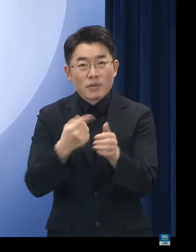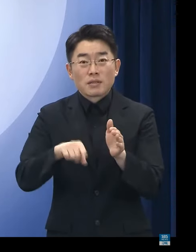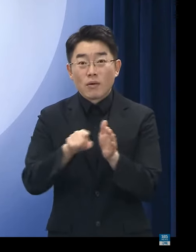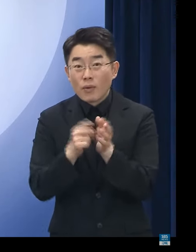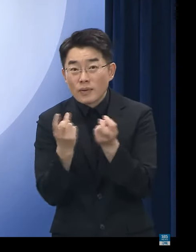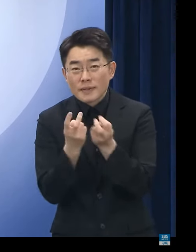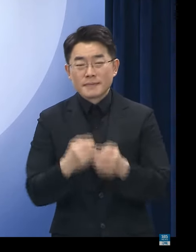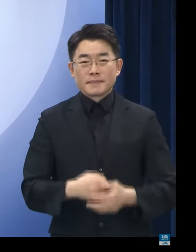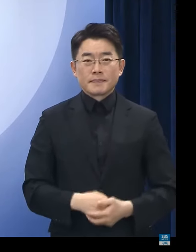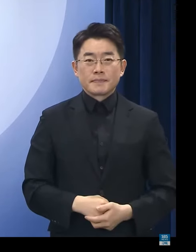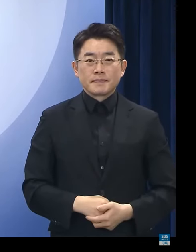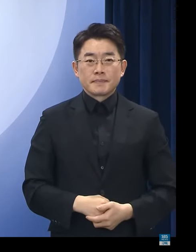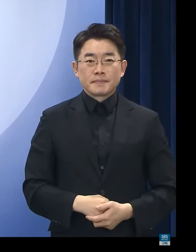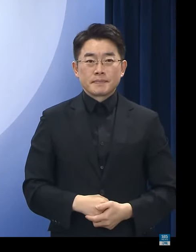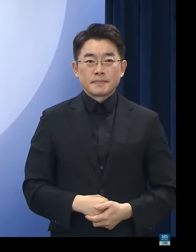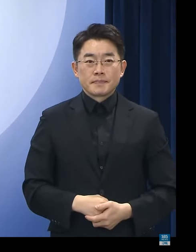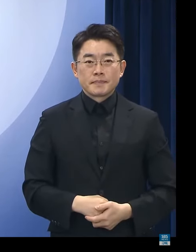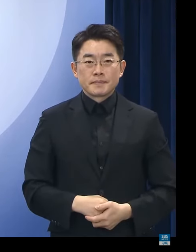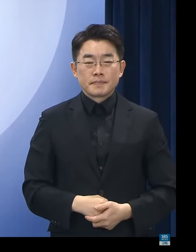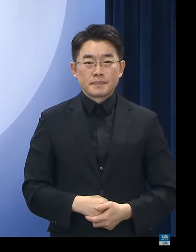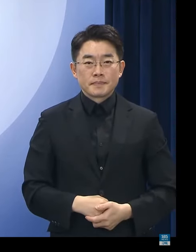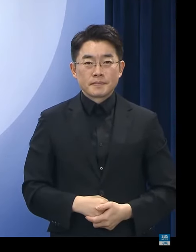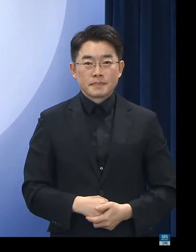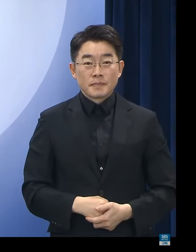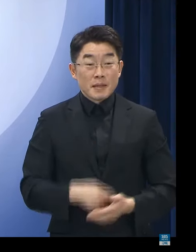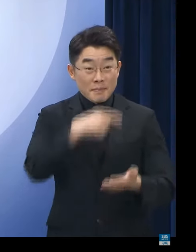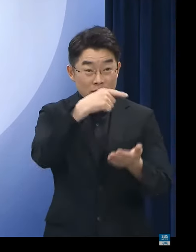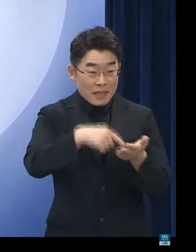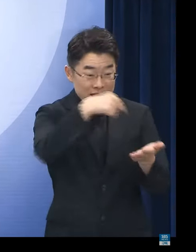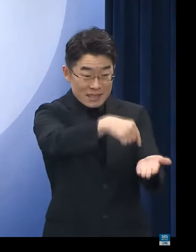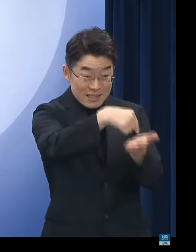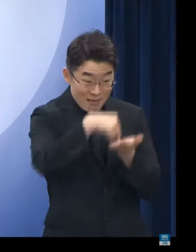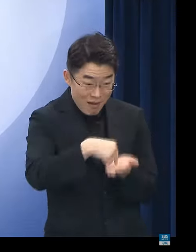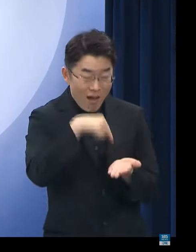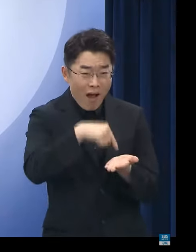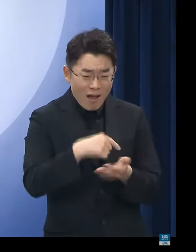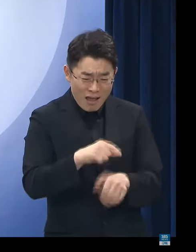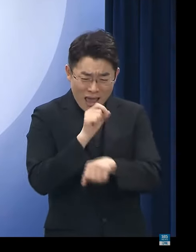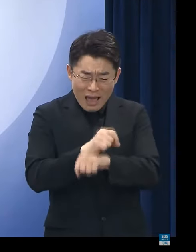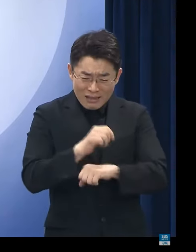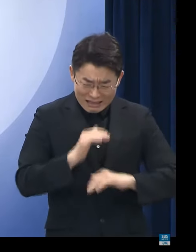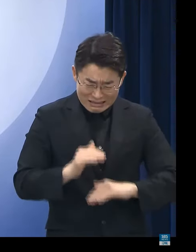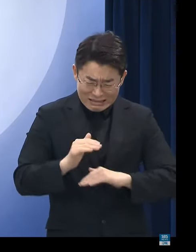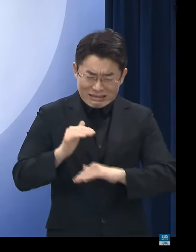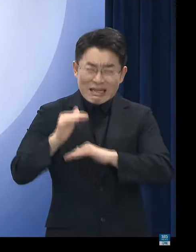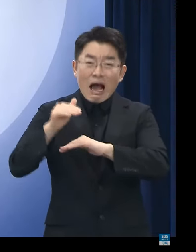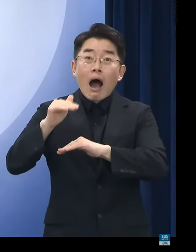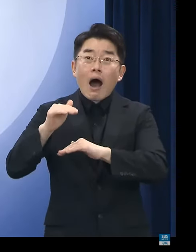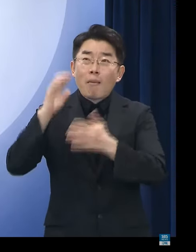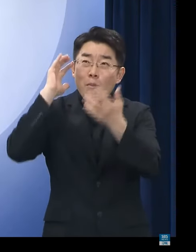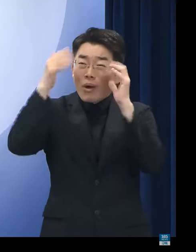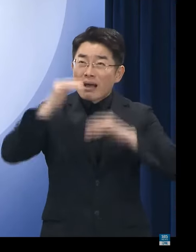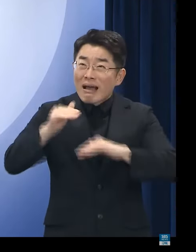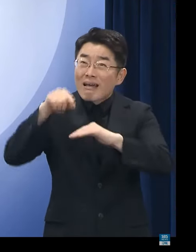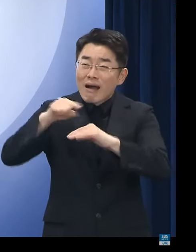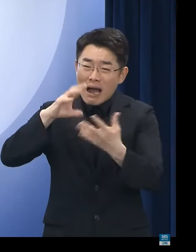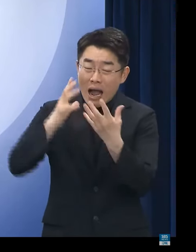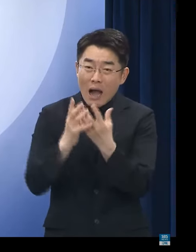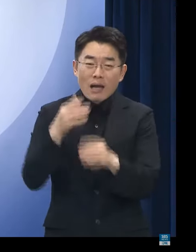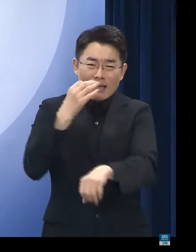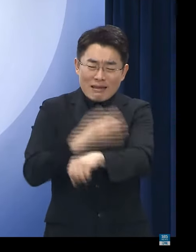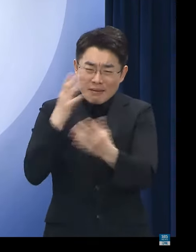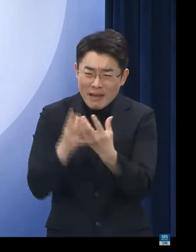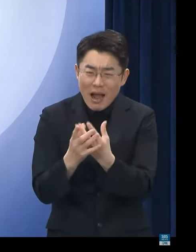있도록 피해자 결정 등에 소요되는 행정 절차를 더 과감히 단축하겠습니다.